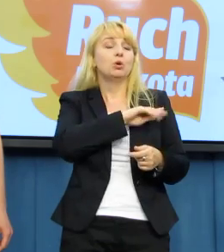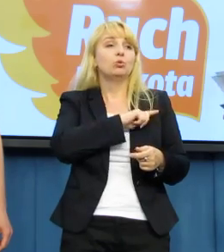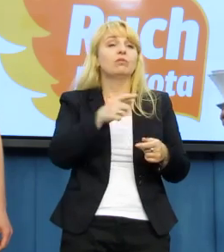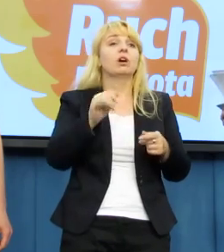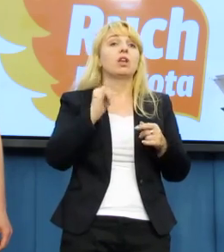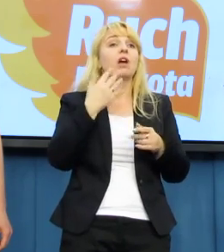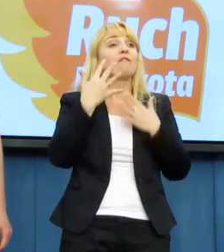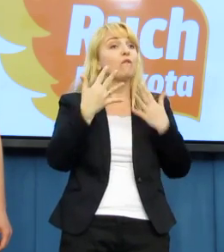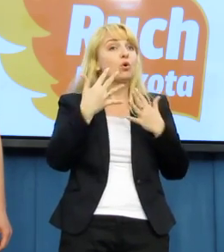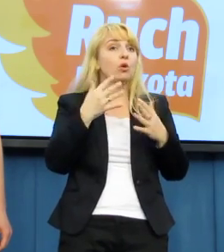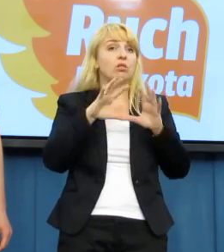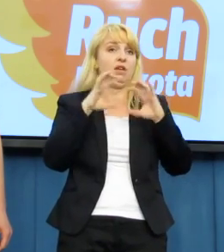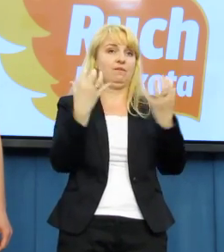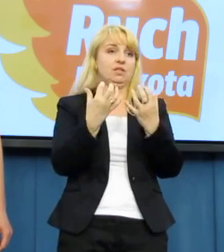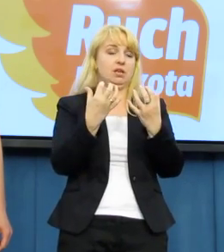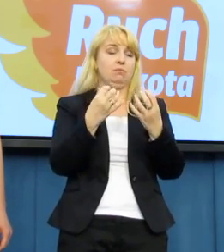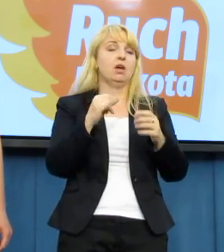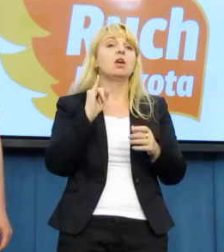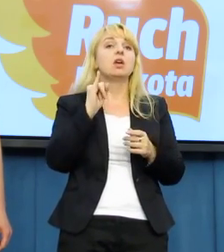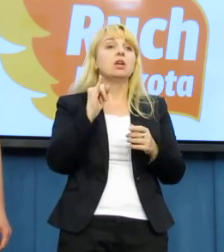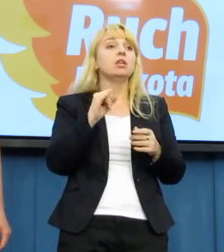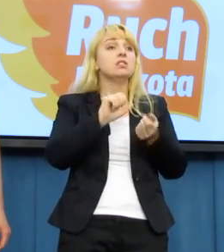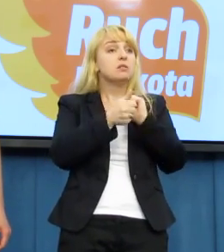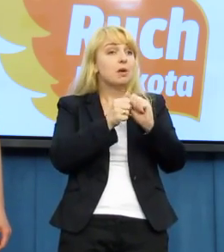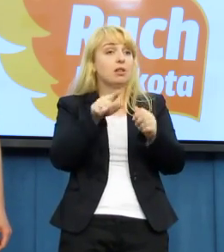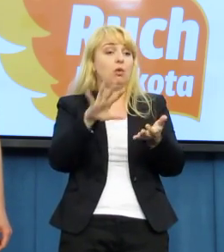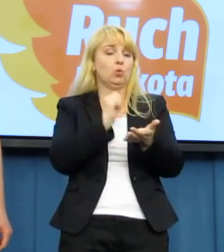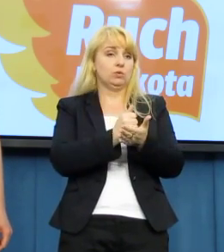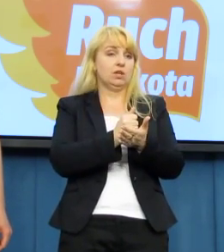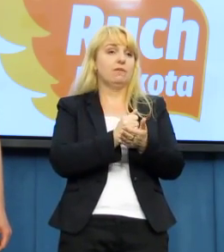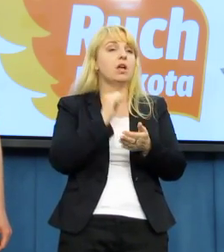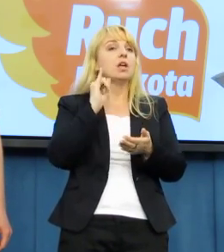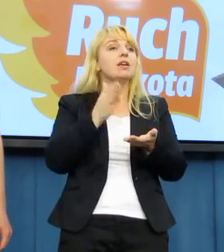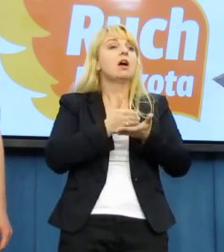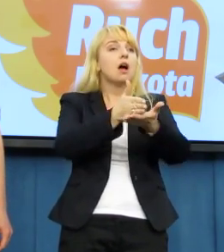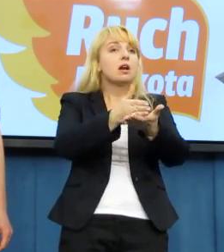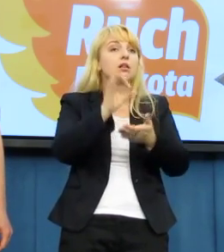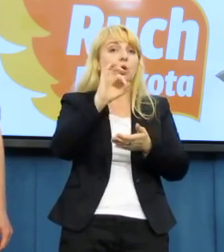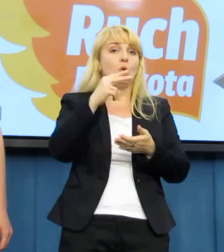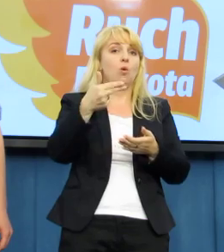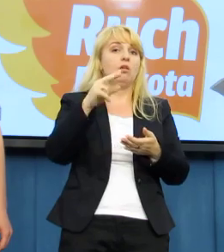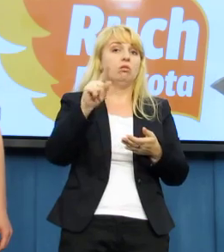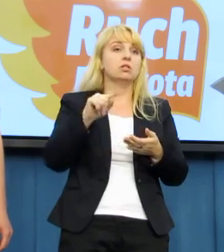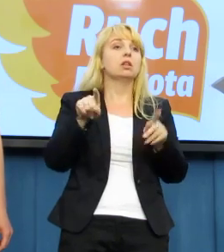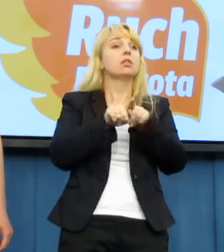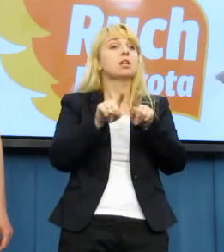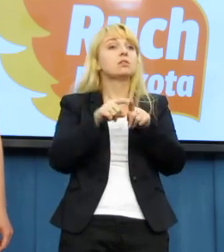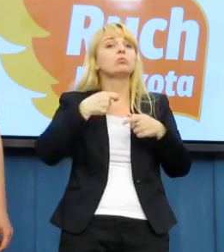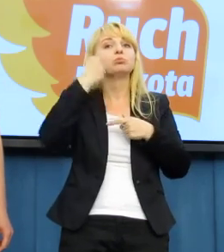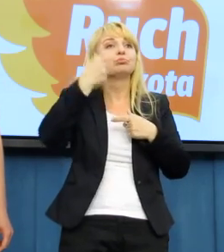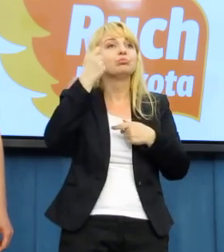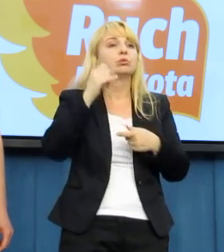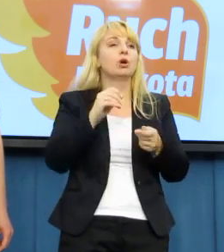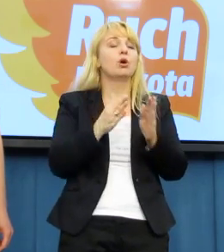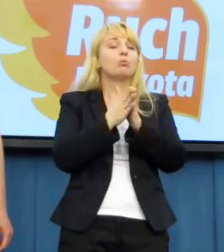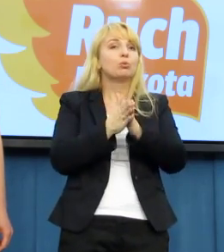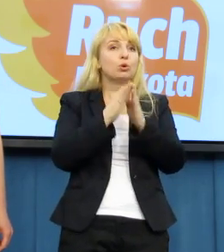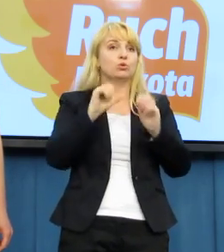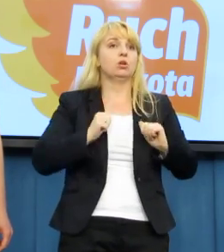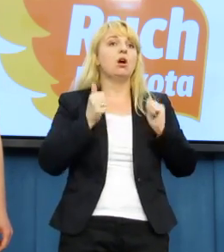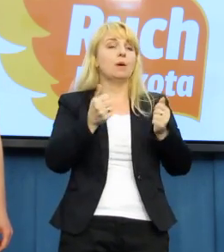ważna kwestia. Rada wzywa Polskę także do przyjęcia jakiejś formy, ustawy o związkach partnerskich. Ta